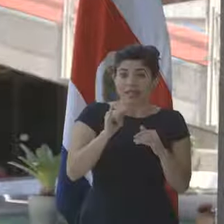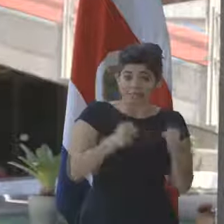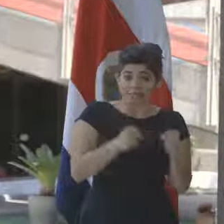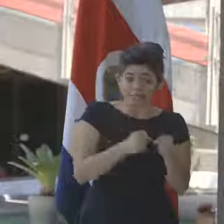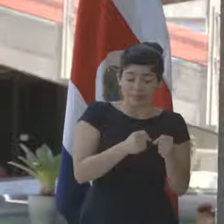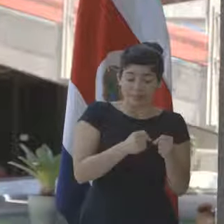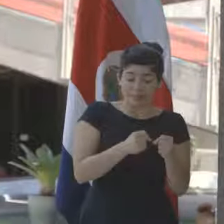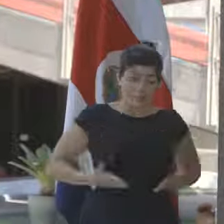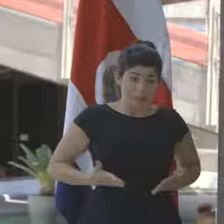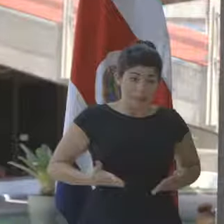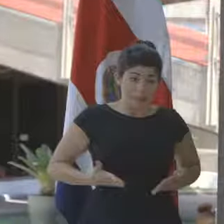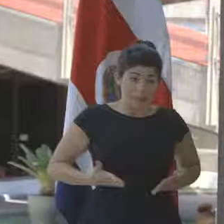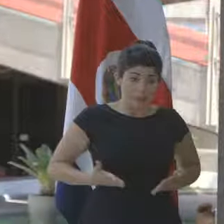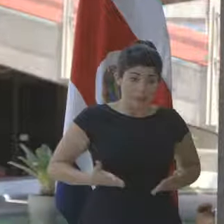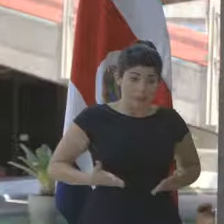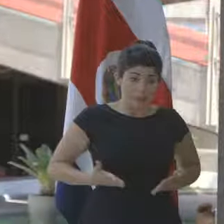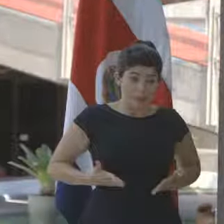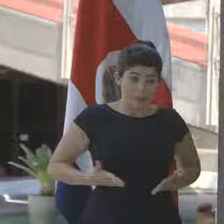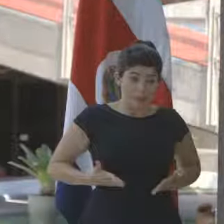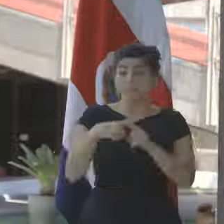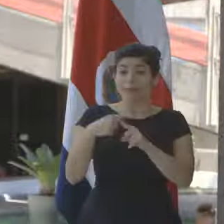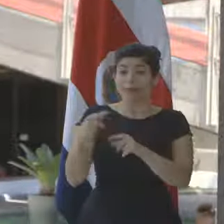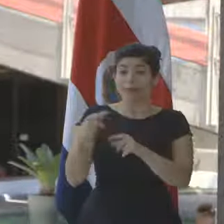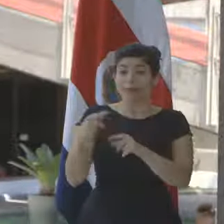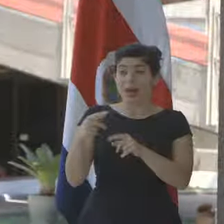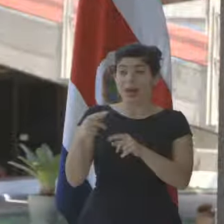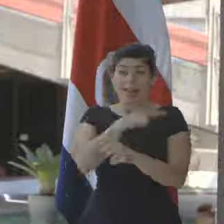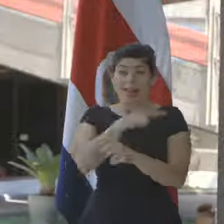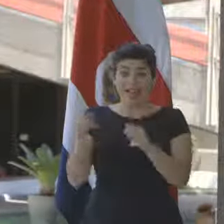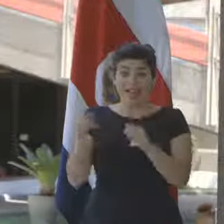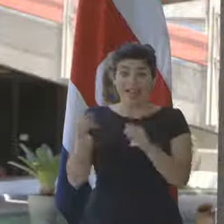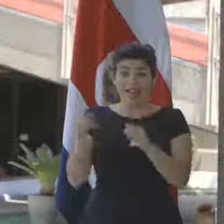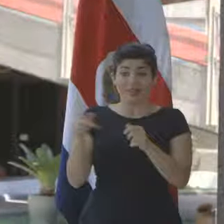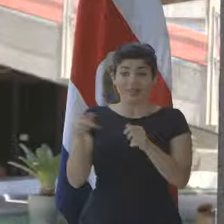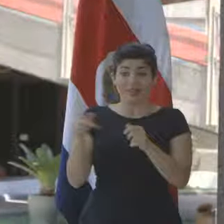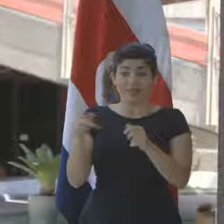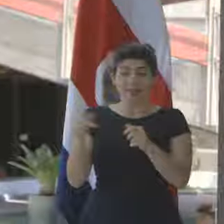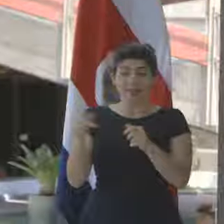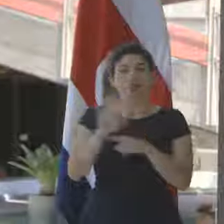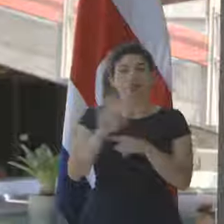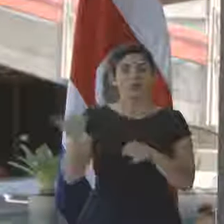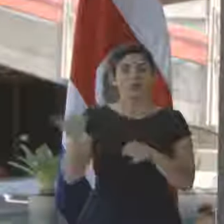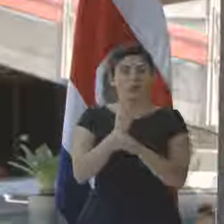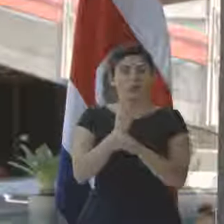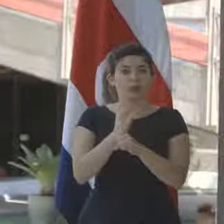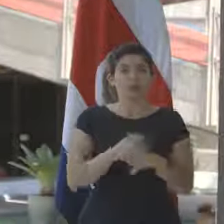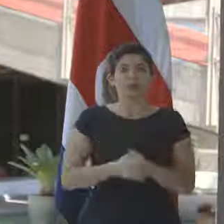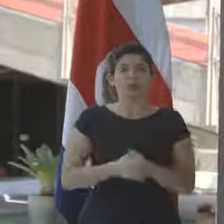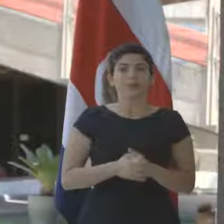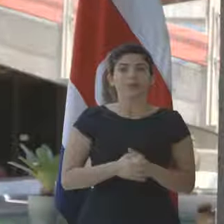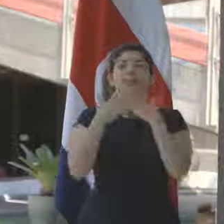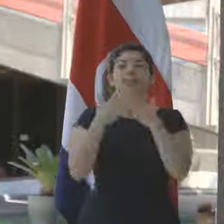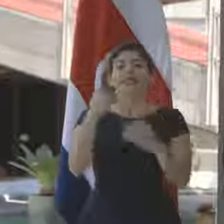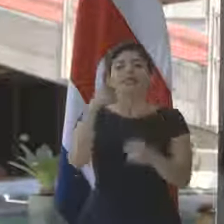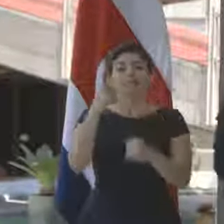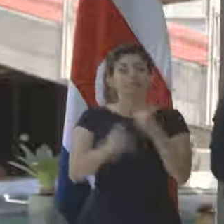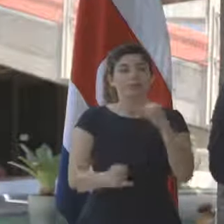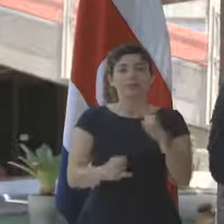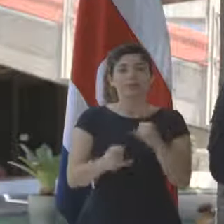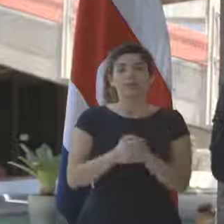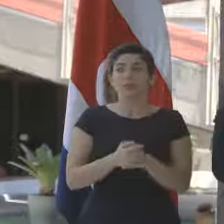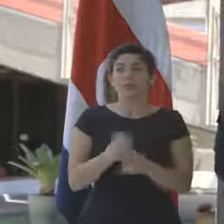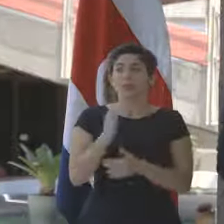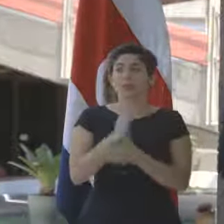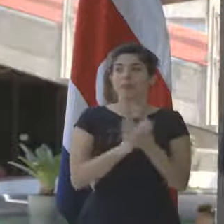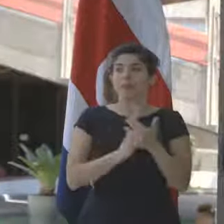los funcionarios de las instituciones como de los jerarcas en el buen funcionamiento de sus instituciones. Muchas gracias. Para finalizar, por parte